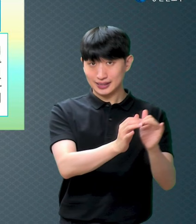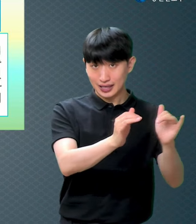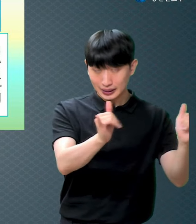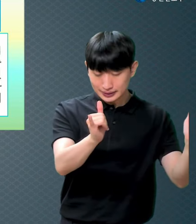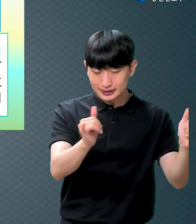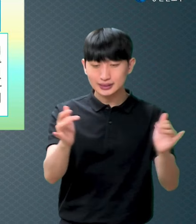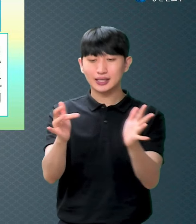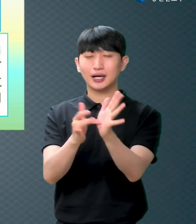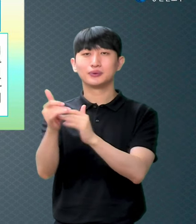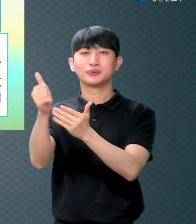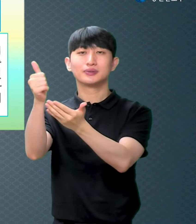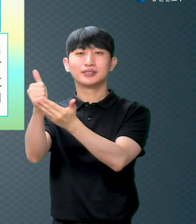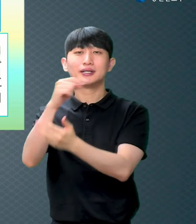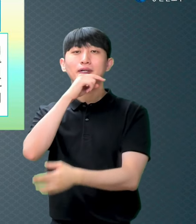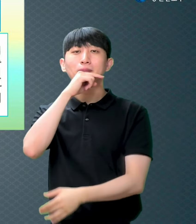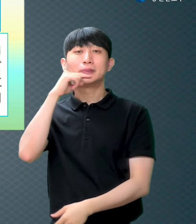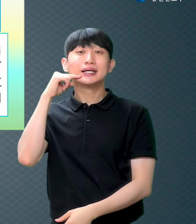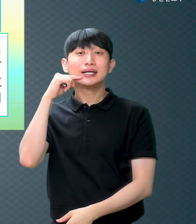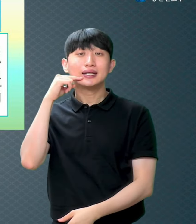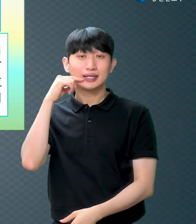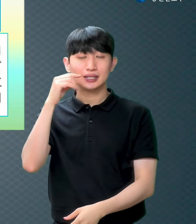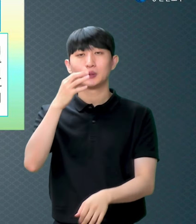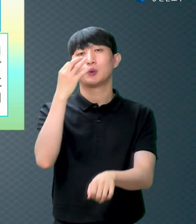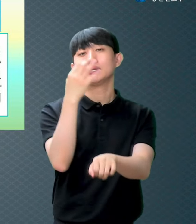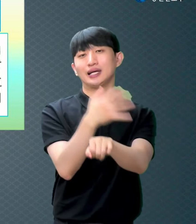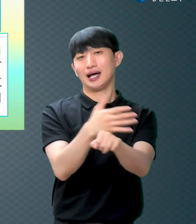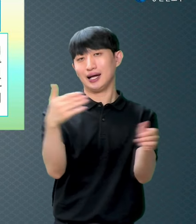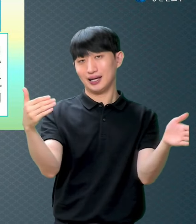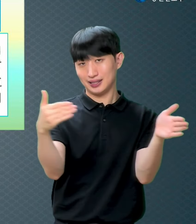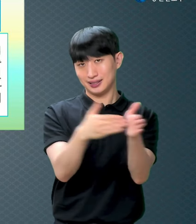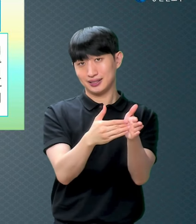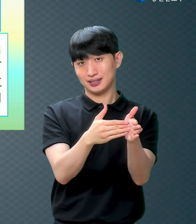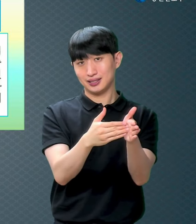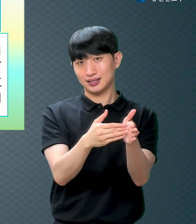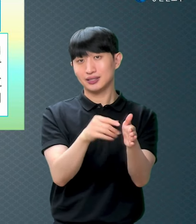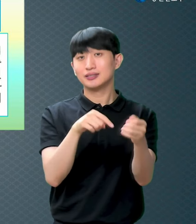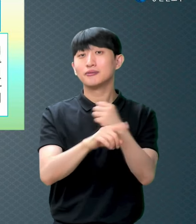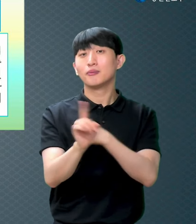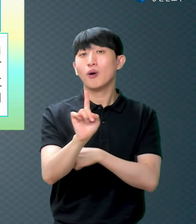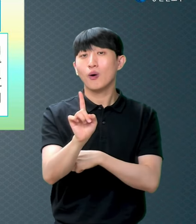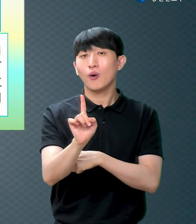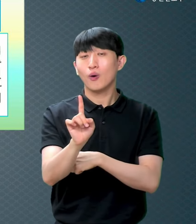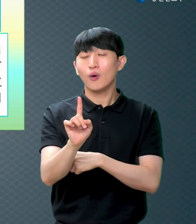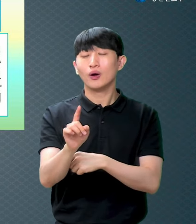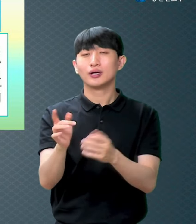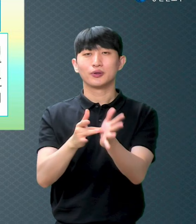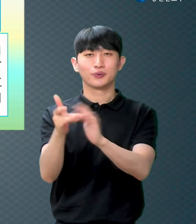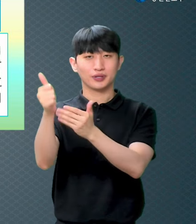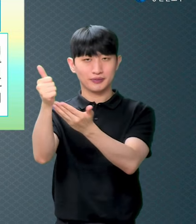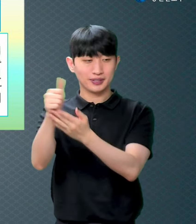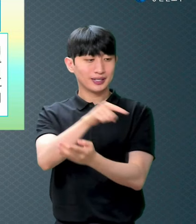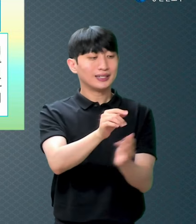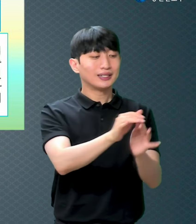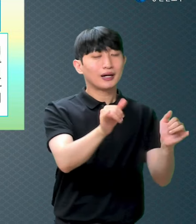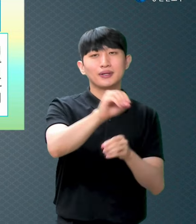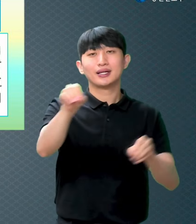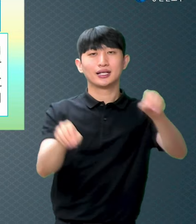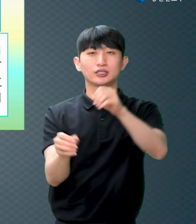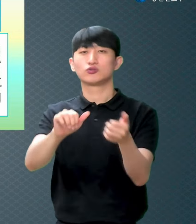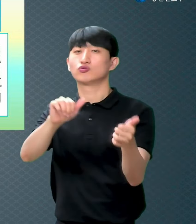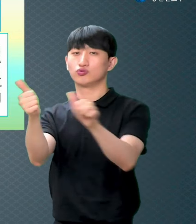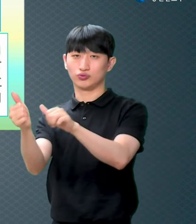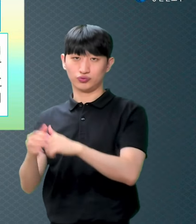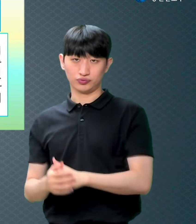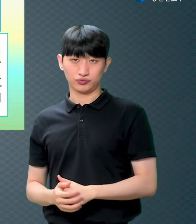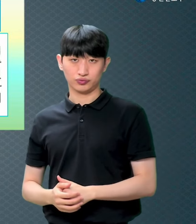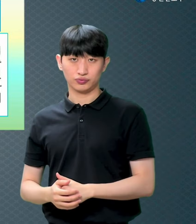무엇으로 사서요 피로 사서 피로 샀다는 게 뭐예요 대신 죽었다는 얘기잖아요 여러분들 누가 날